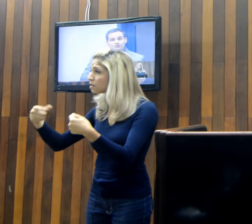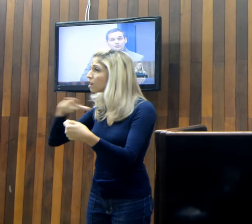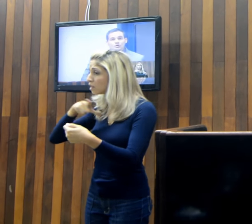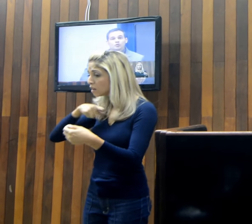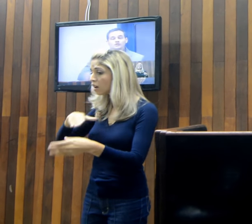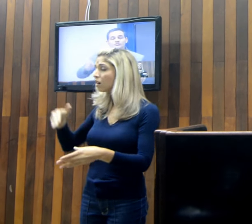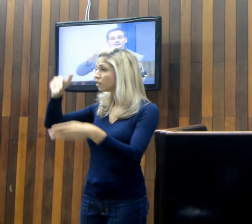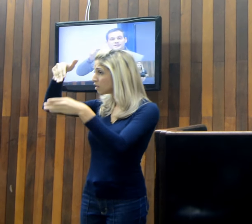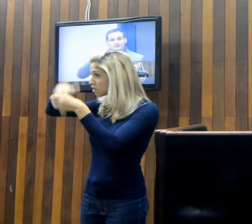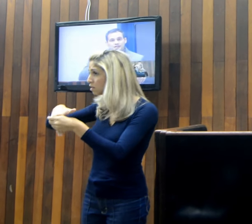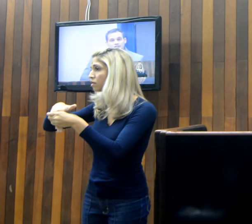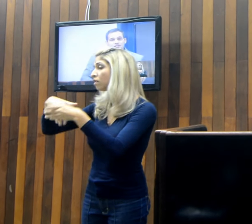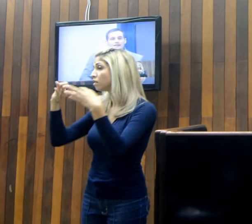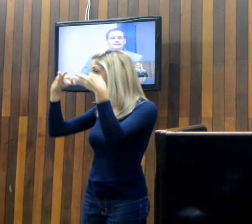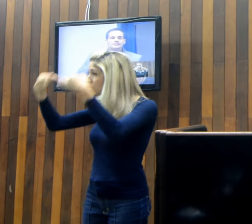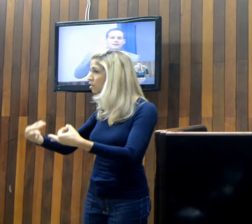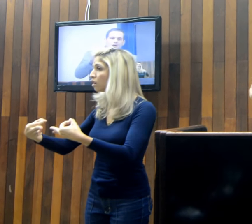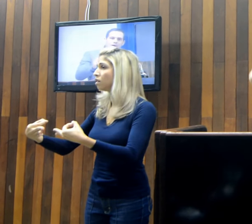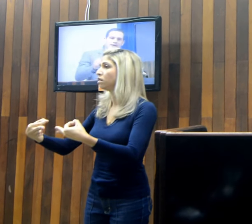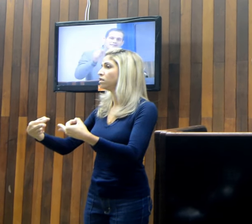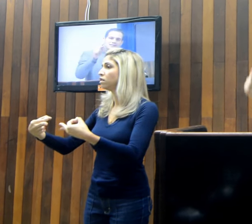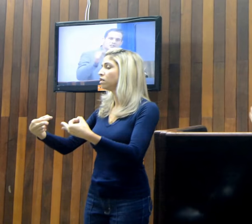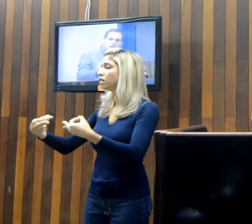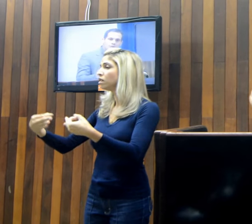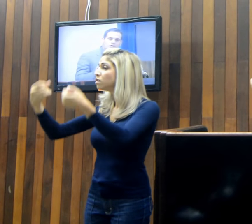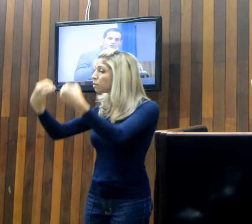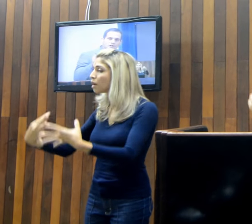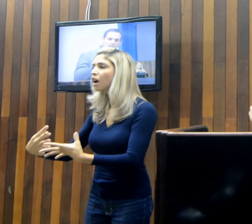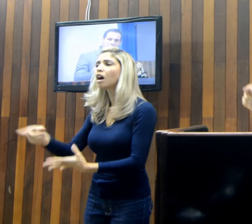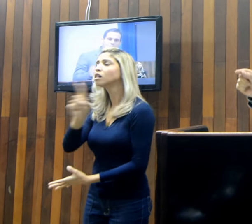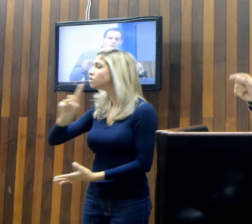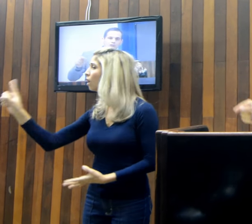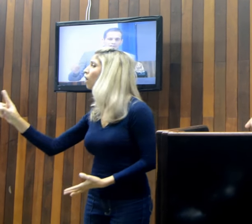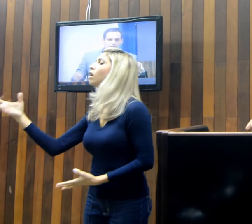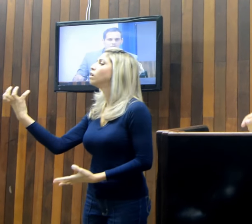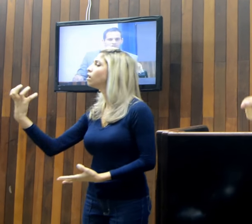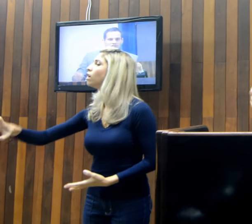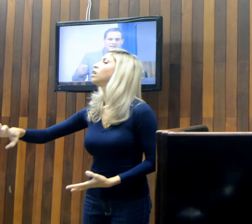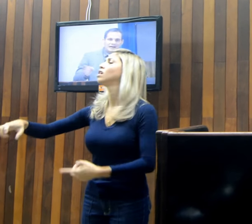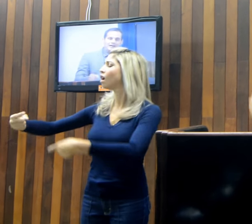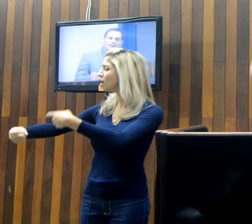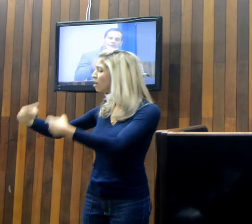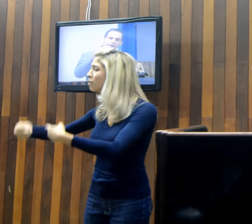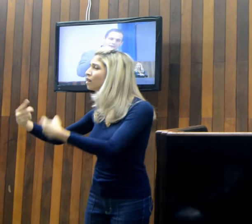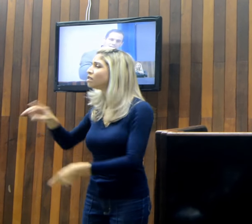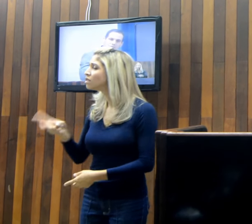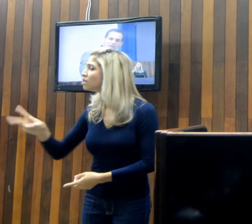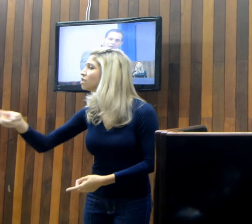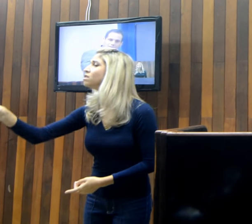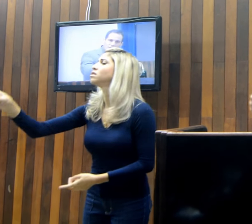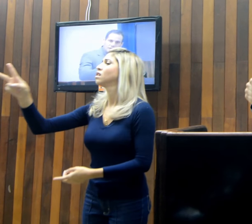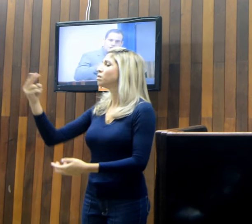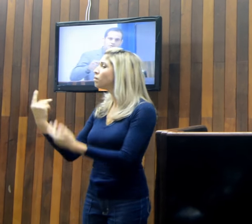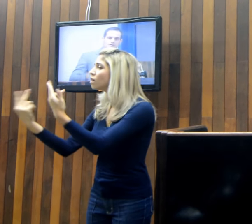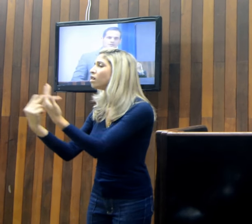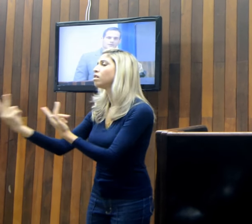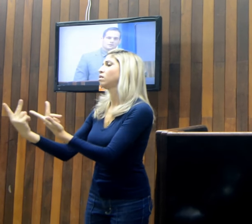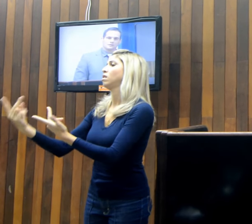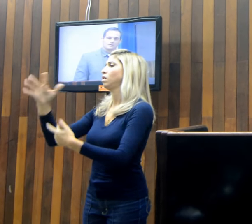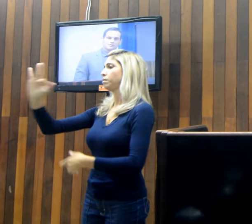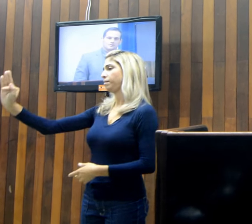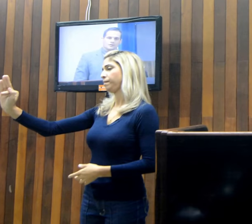dada quando você diz não é esse tipo de modelo político que está imperando em Cabo Frio.